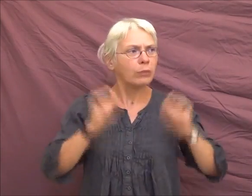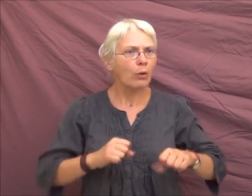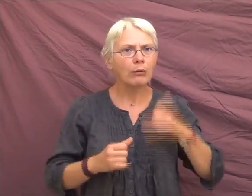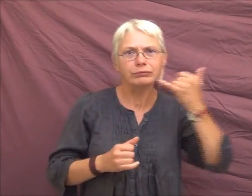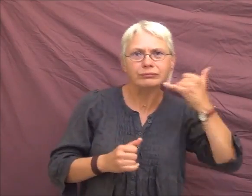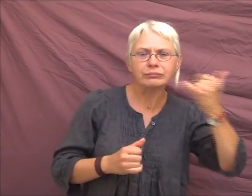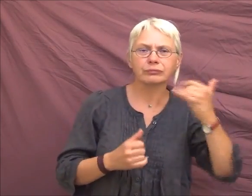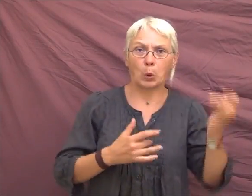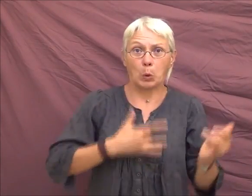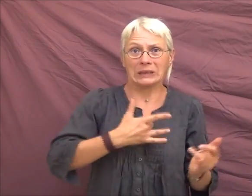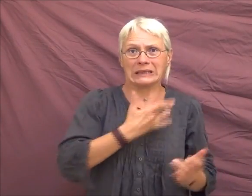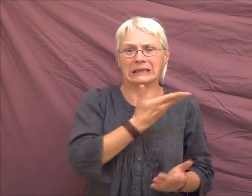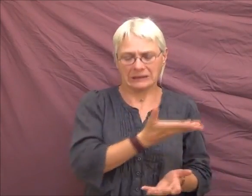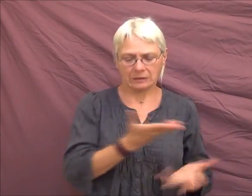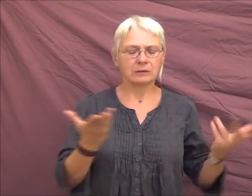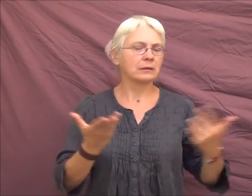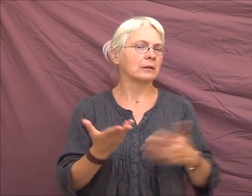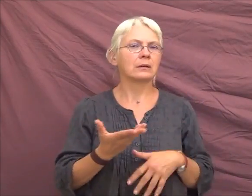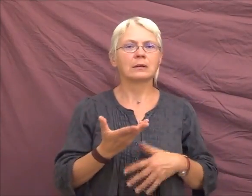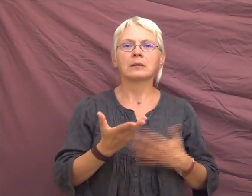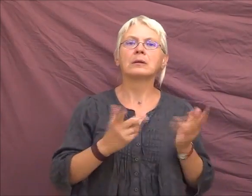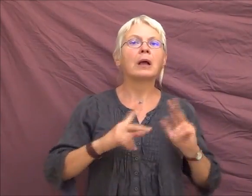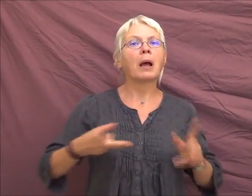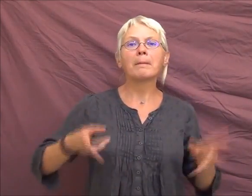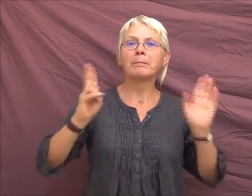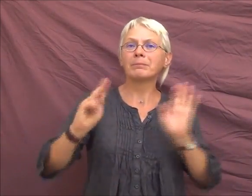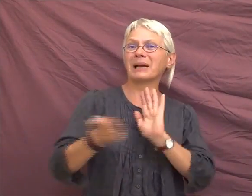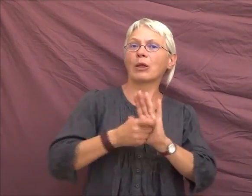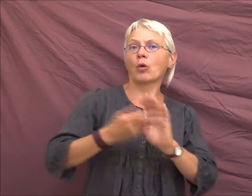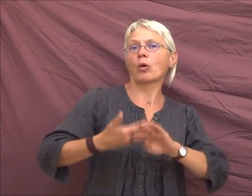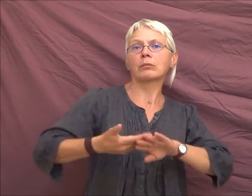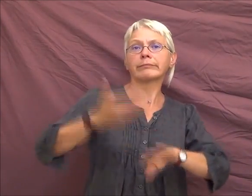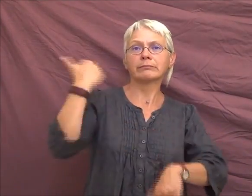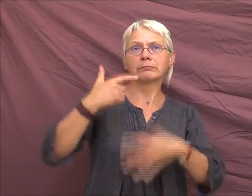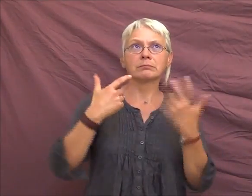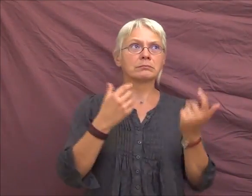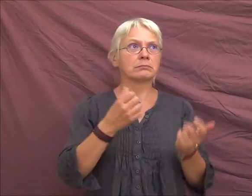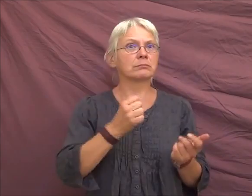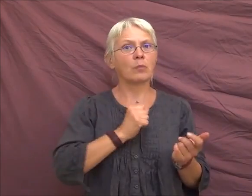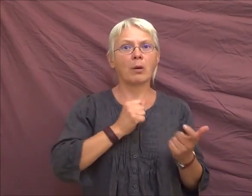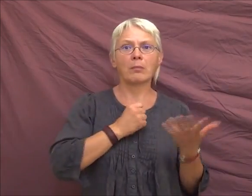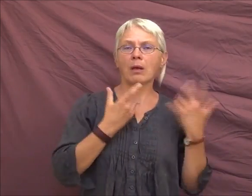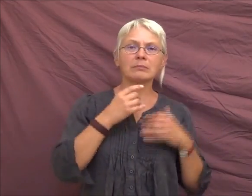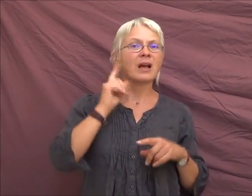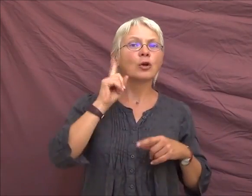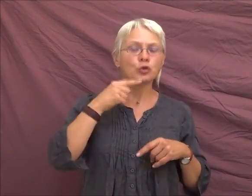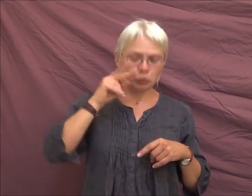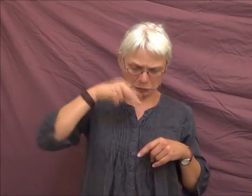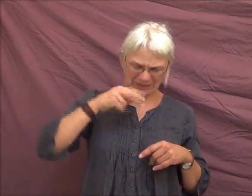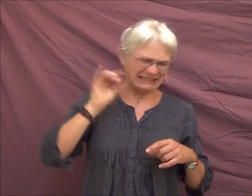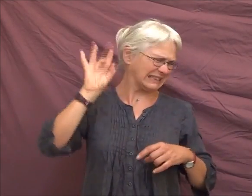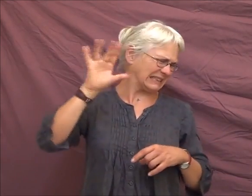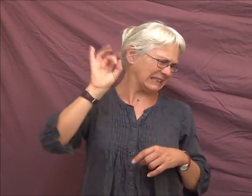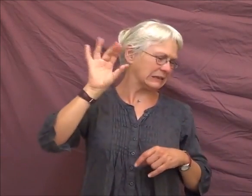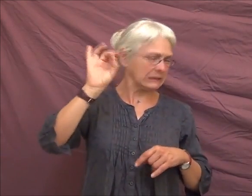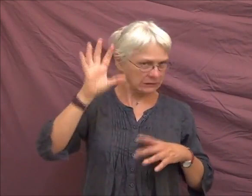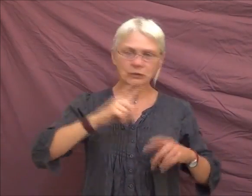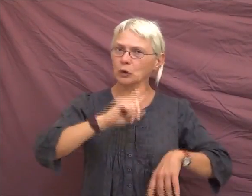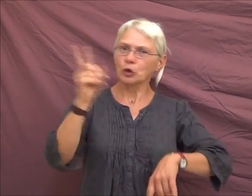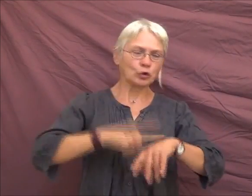Celle qui me permettait de téléphoner. Donc, comme j'étais dans une période où j'étais encore complètement dans le déni de ma surdité, j'ai tout de suite